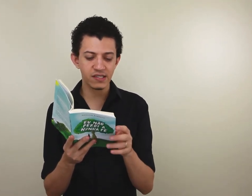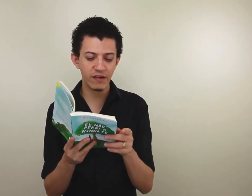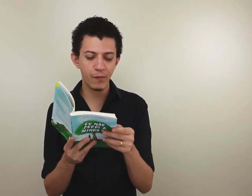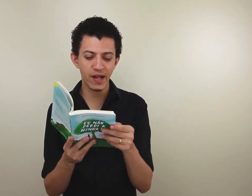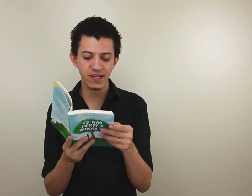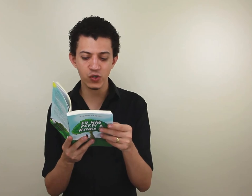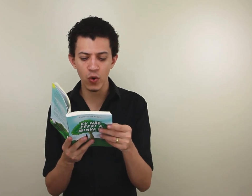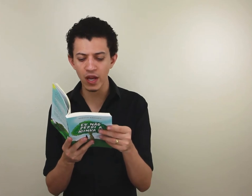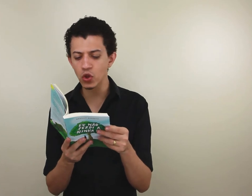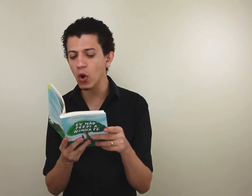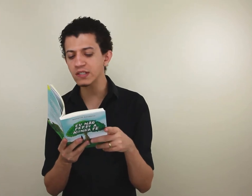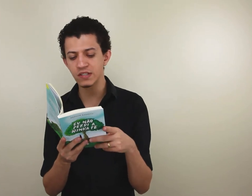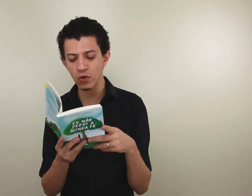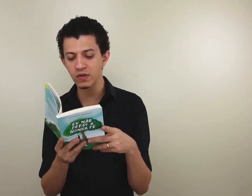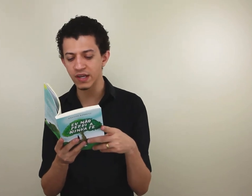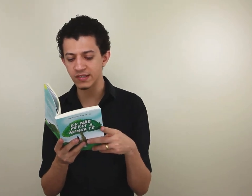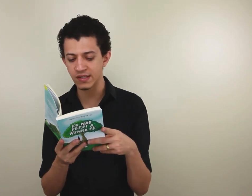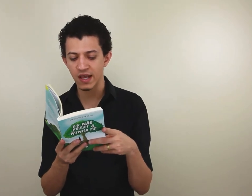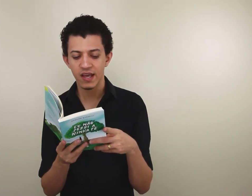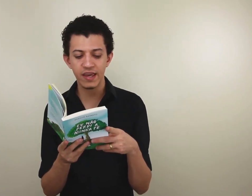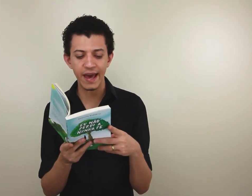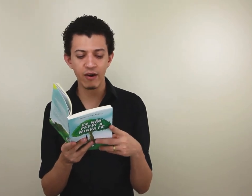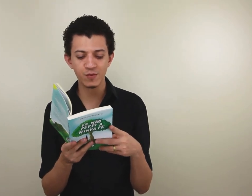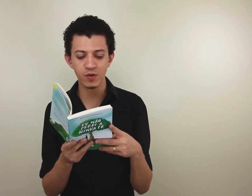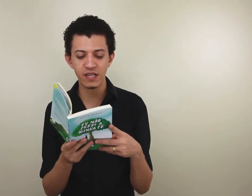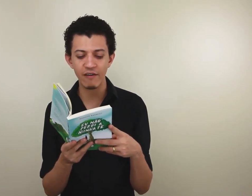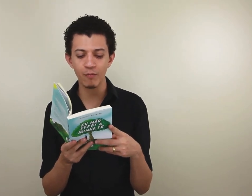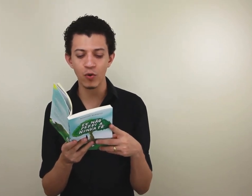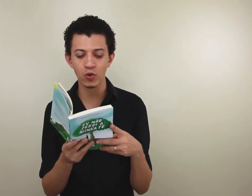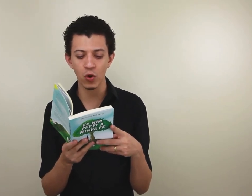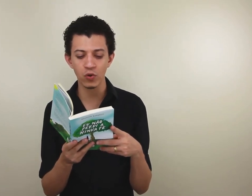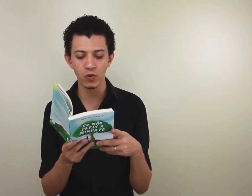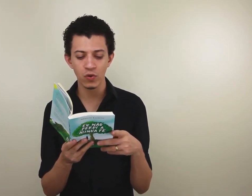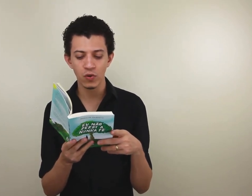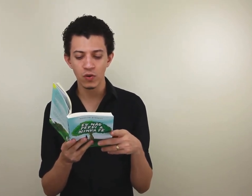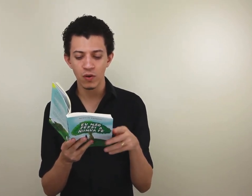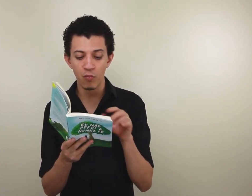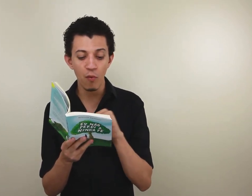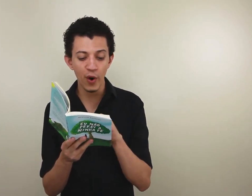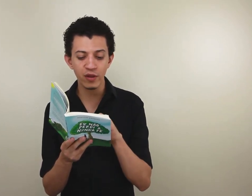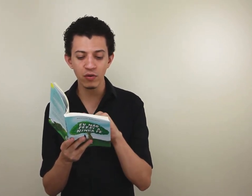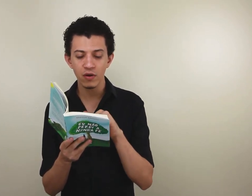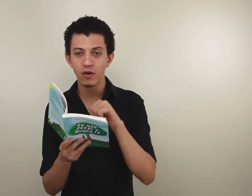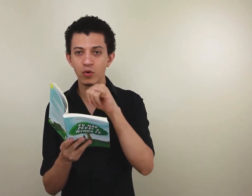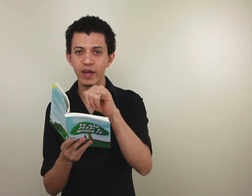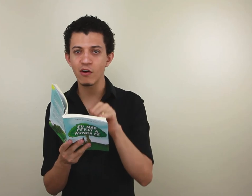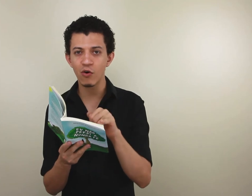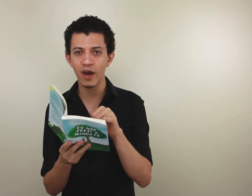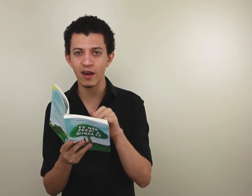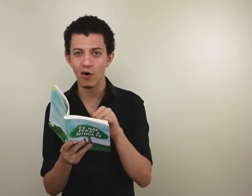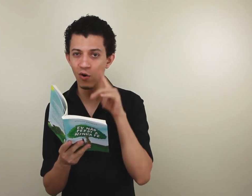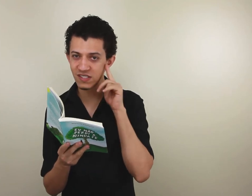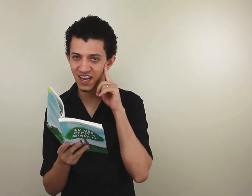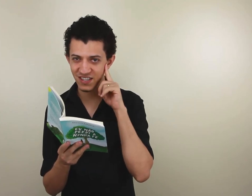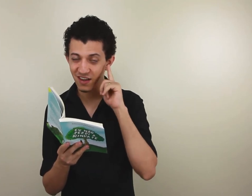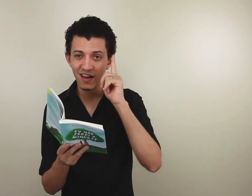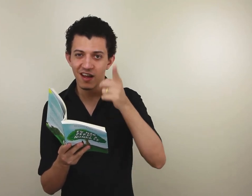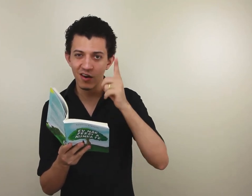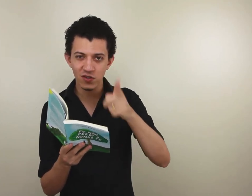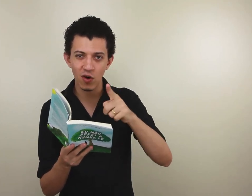esteve presente com ele em todas as circunstâncias e que era responsável por todo, por muito do que lhe ocorrera. Ou seja, não só